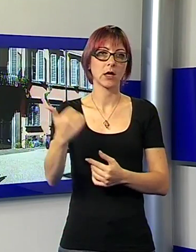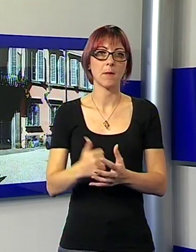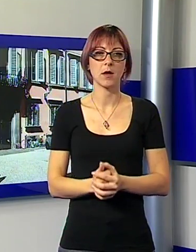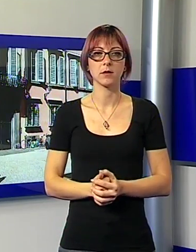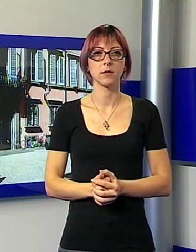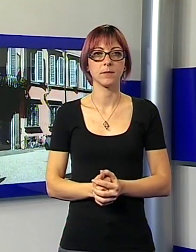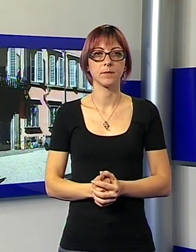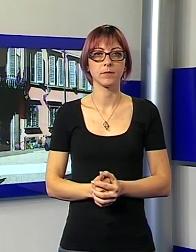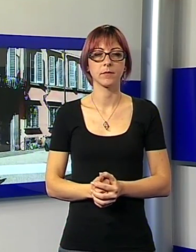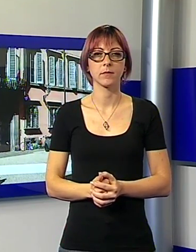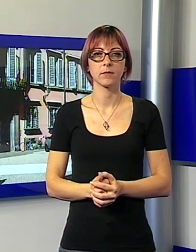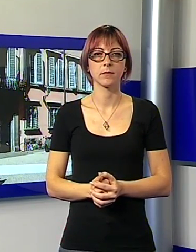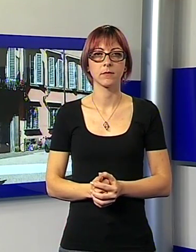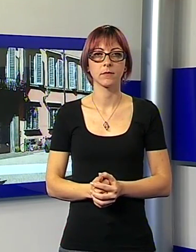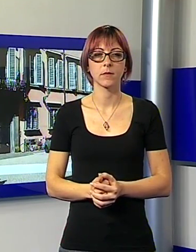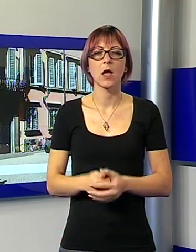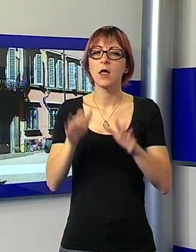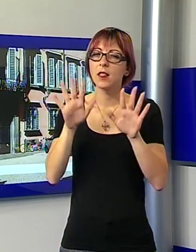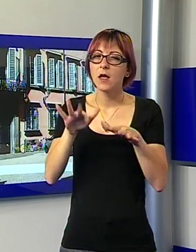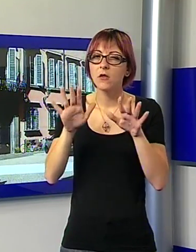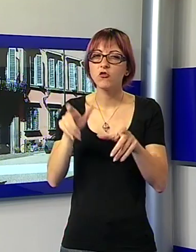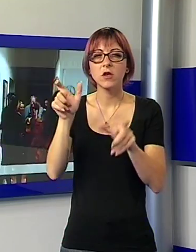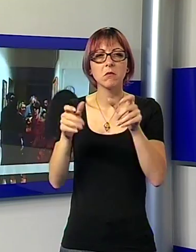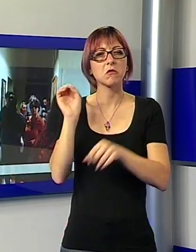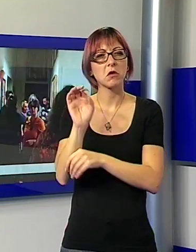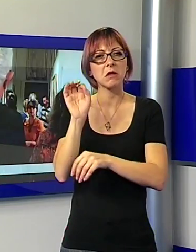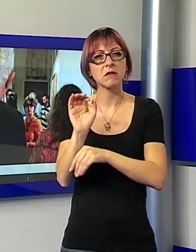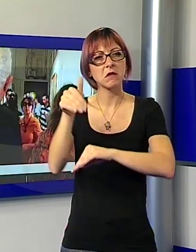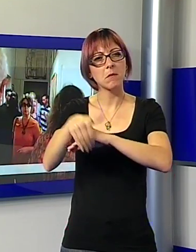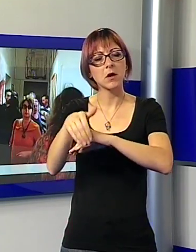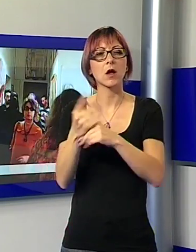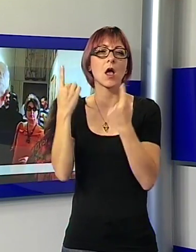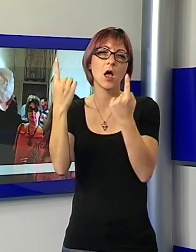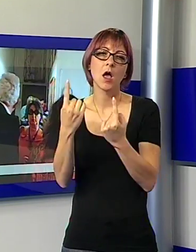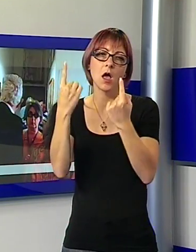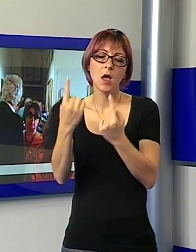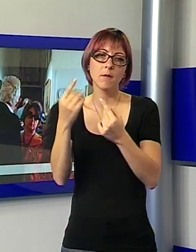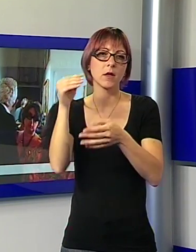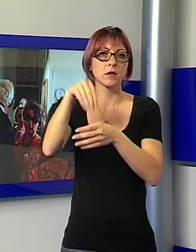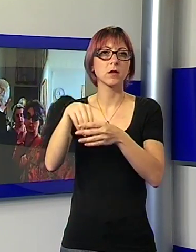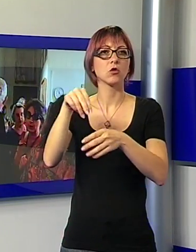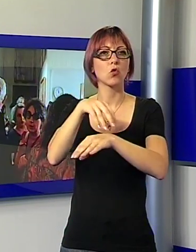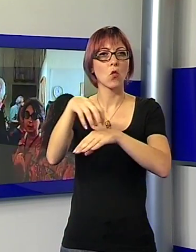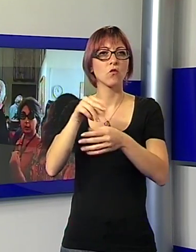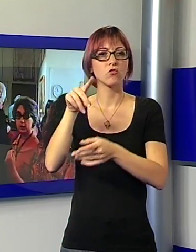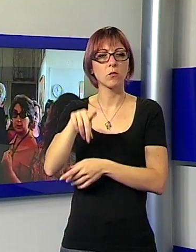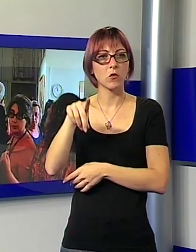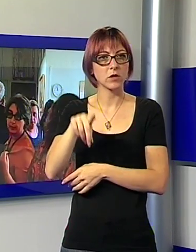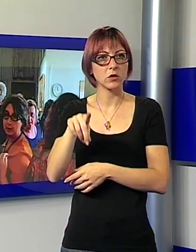Decine e decine di insegnanti precari affollano gli uffici del Proveditorato in attesa di conoscere il loro destino. Una scena già vista